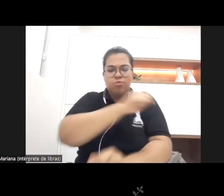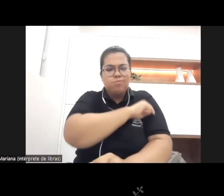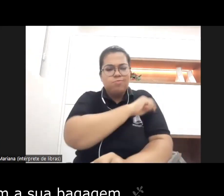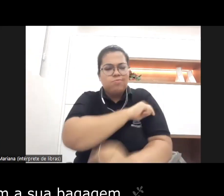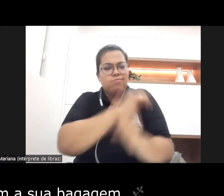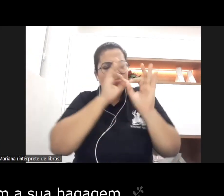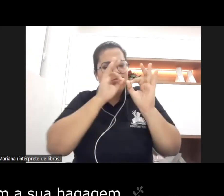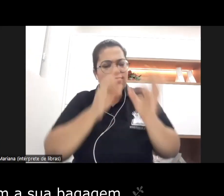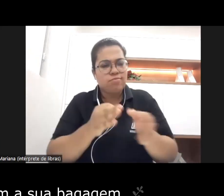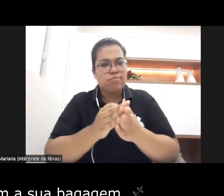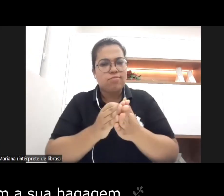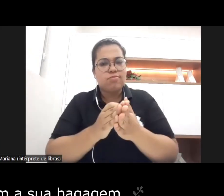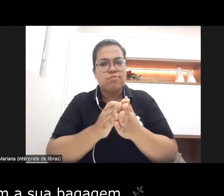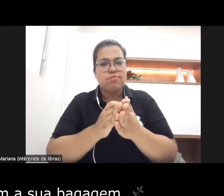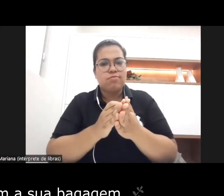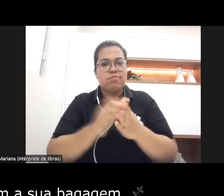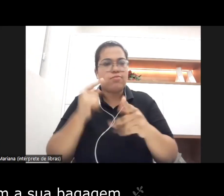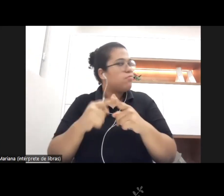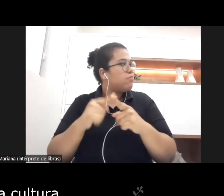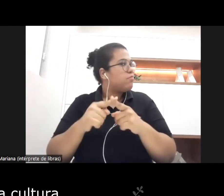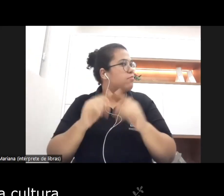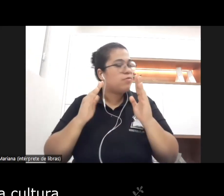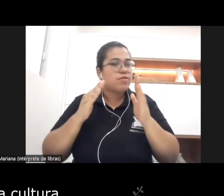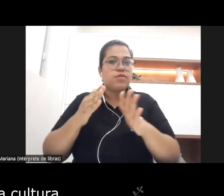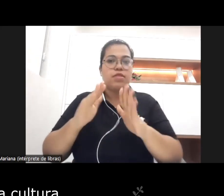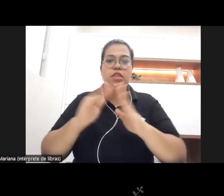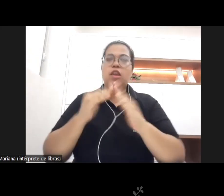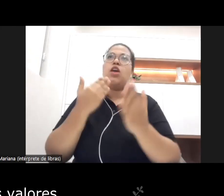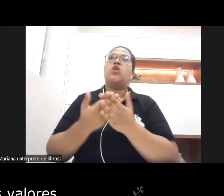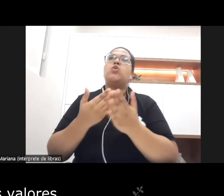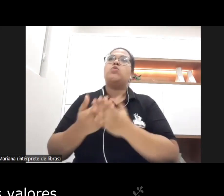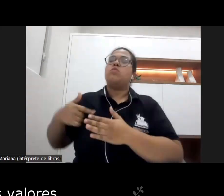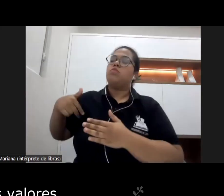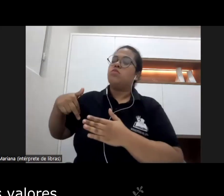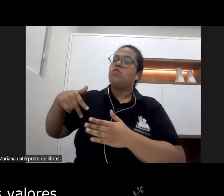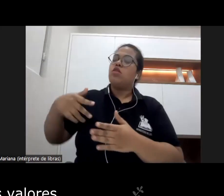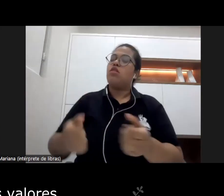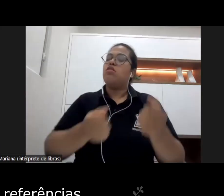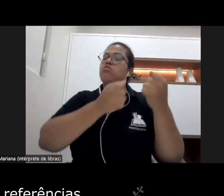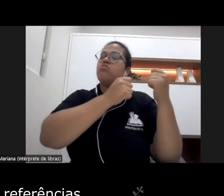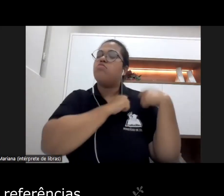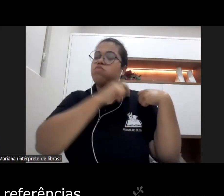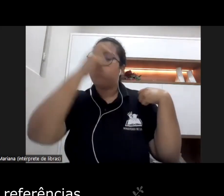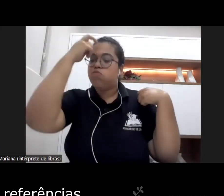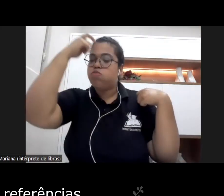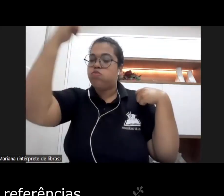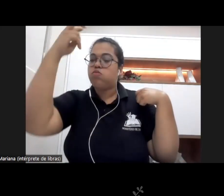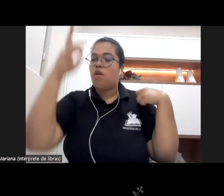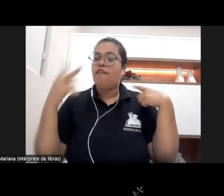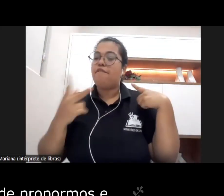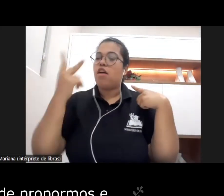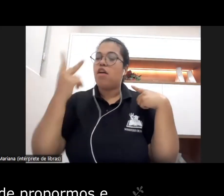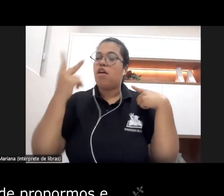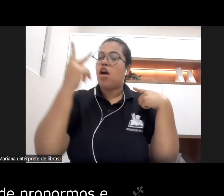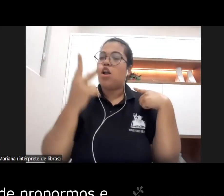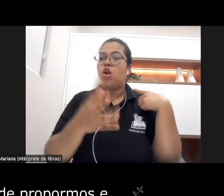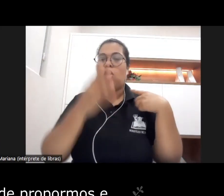fato chega à escola com a sua bagagem com a sua cultura com seus valores com as suas referências